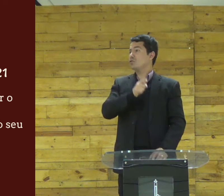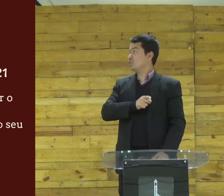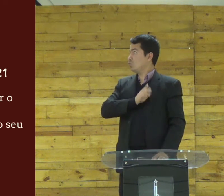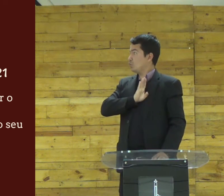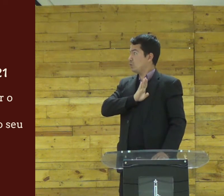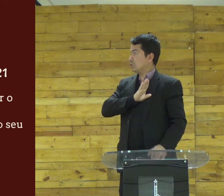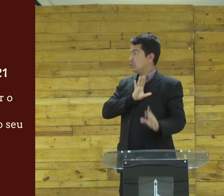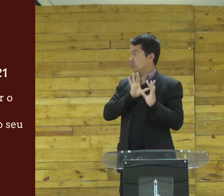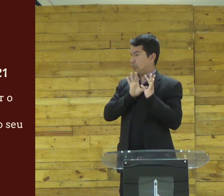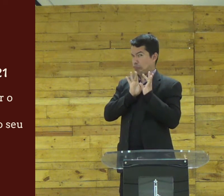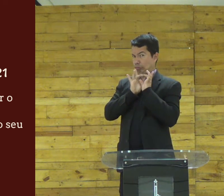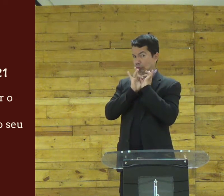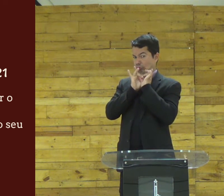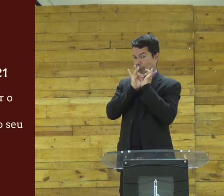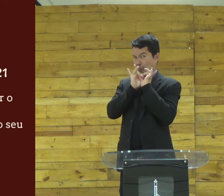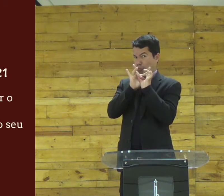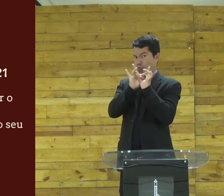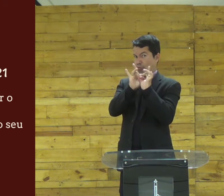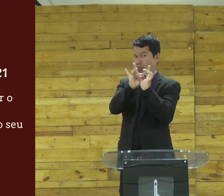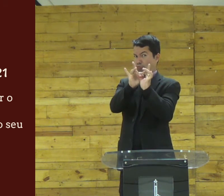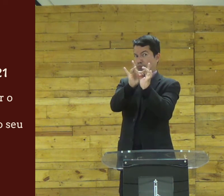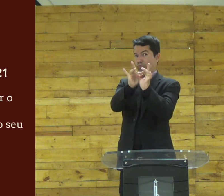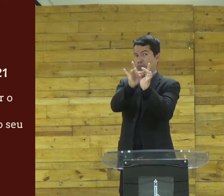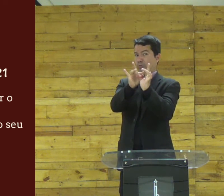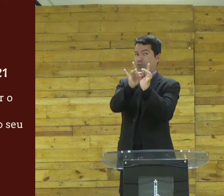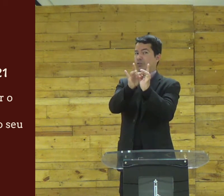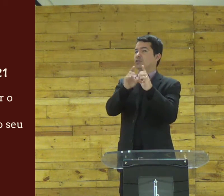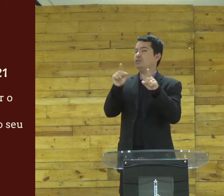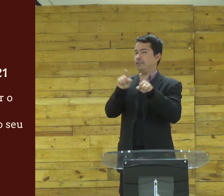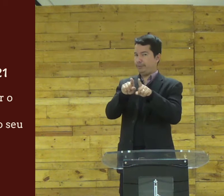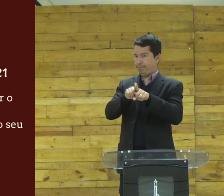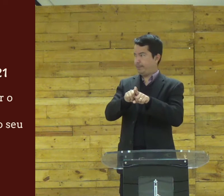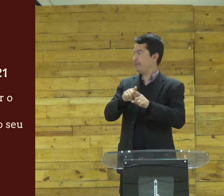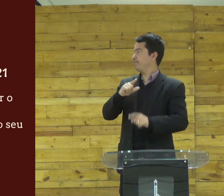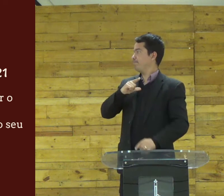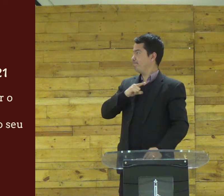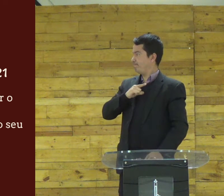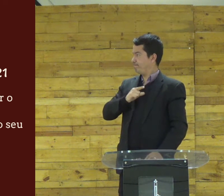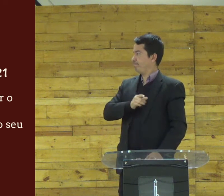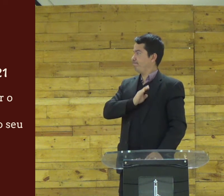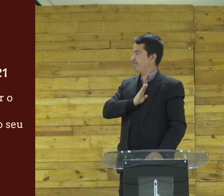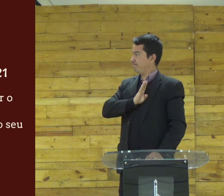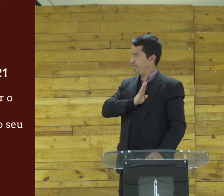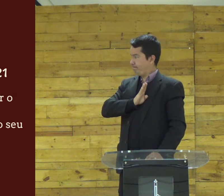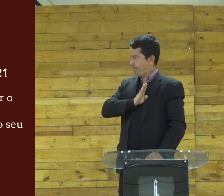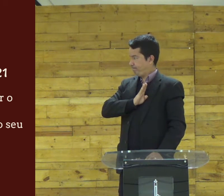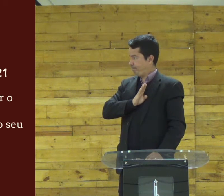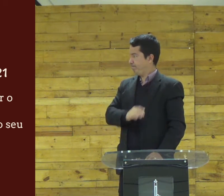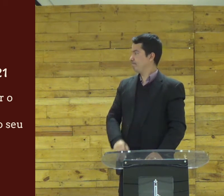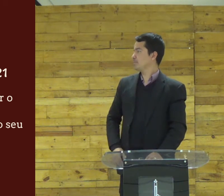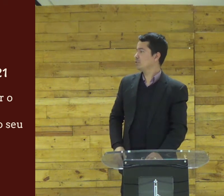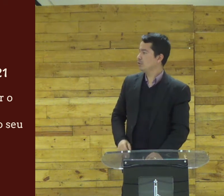pois onde estiver o seu tesouro ali estará o seu coração